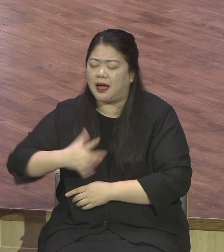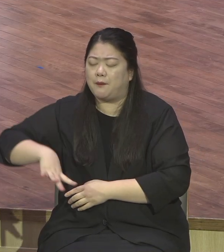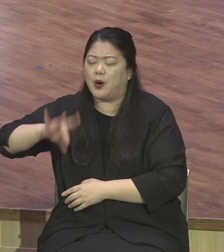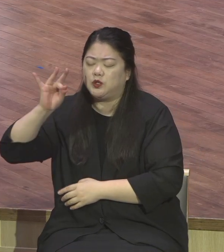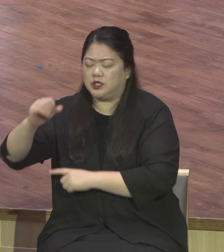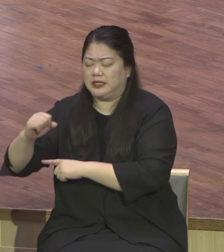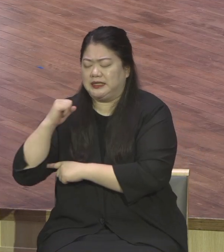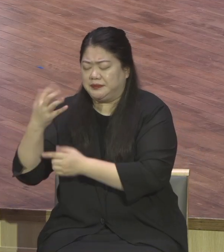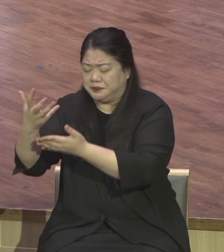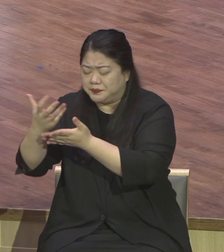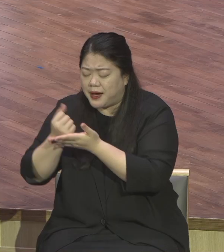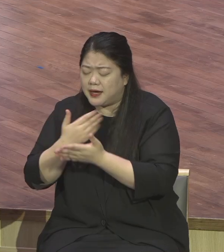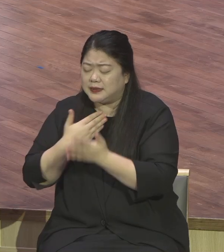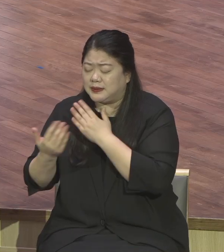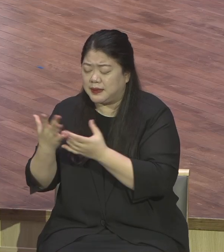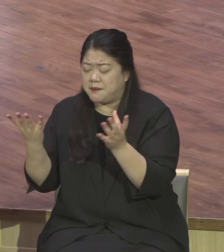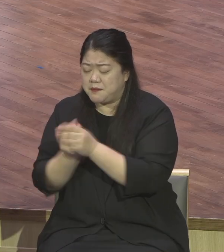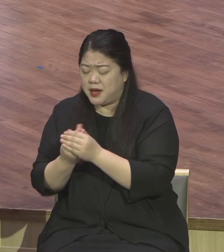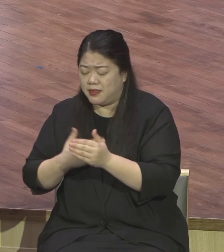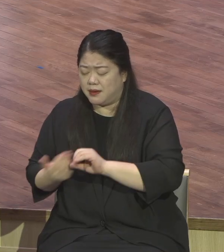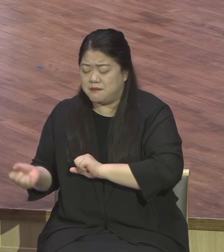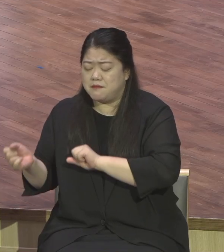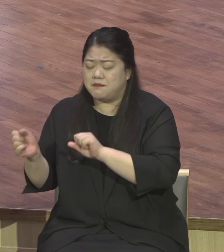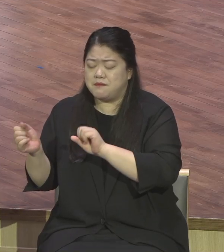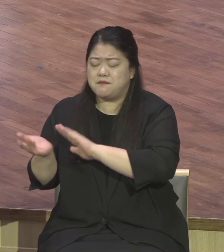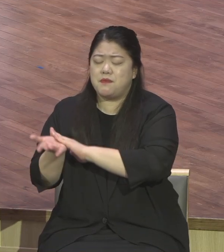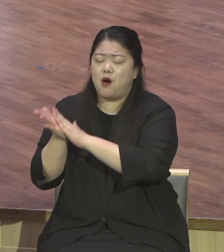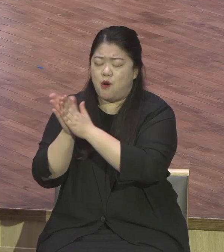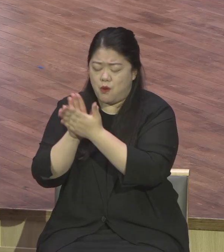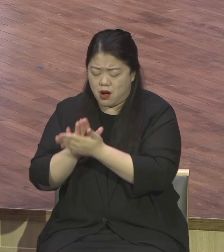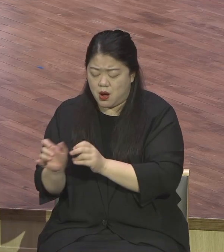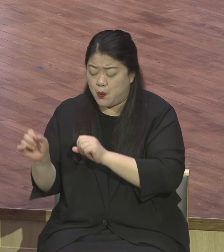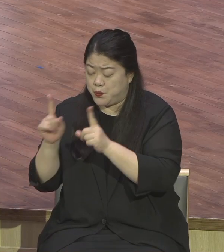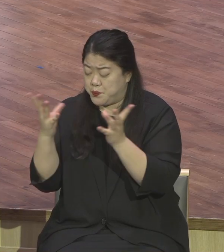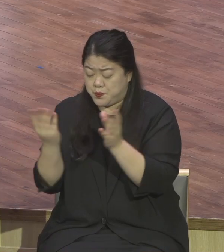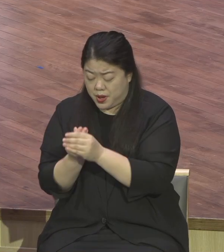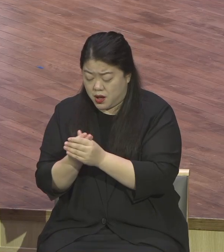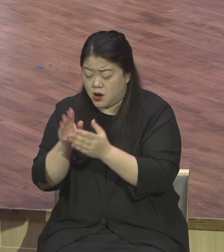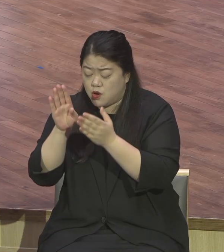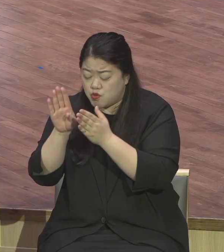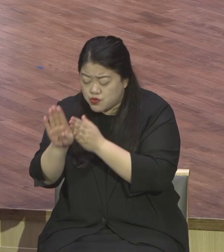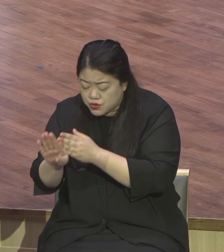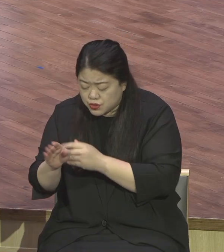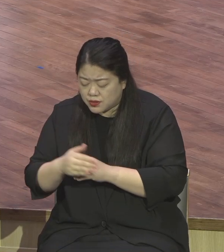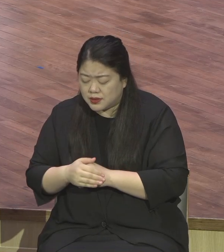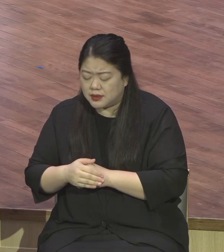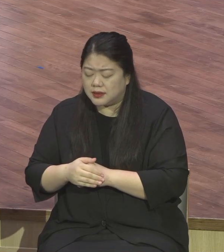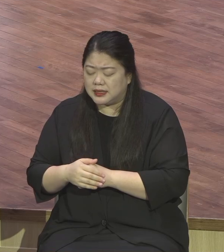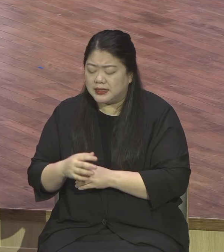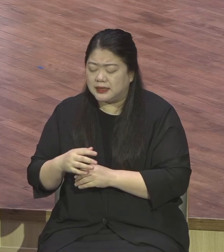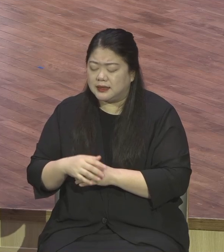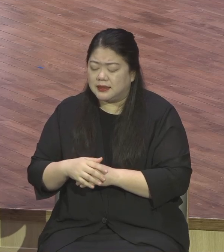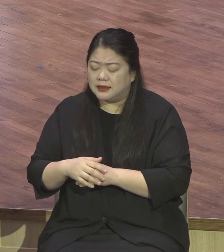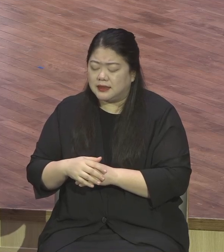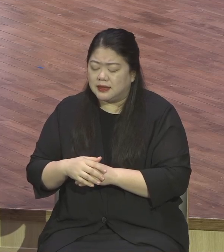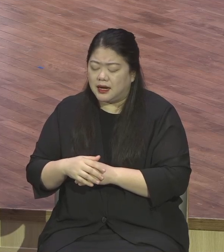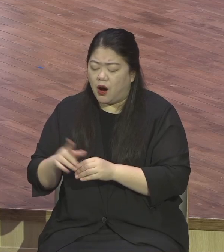그리스도에 집중하면서 복음의 힘 중에서 산모직이 내 체질화 되어져서 어떤 문제사건 어떤 일이